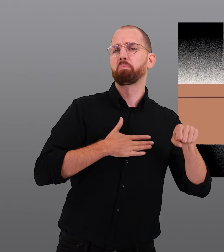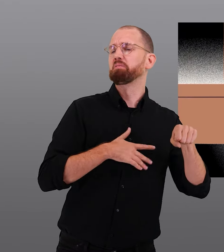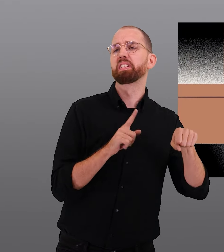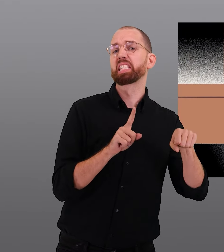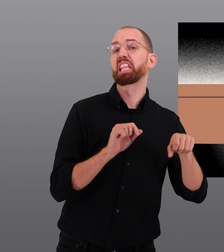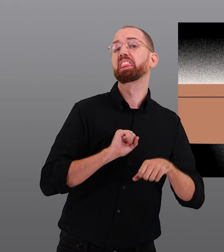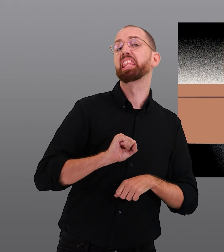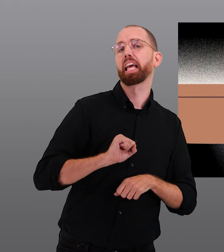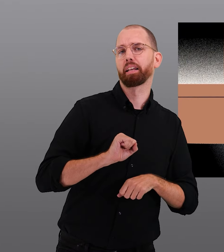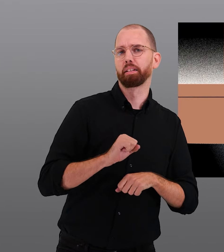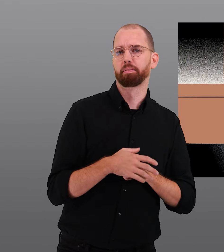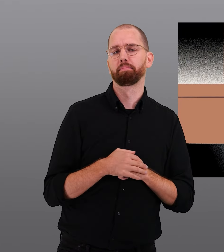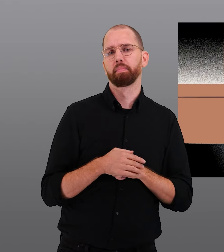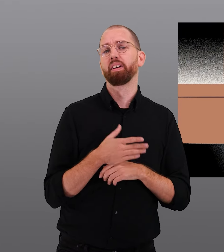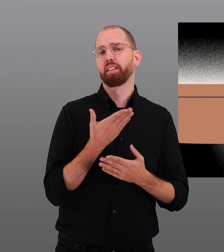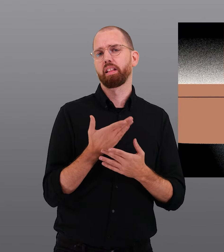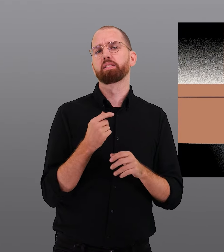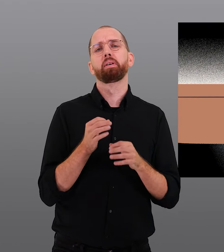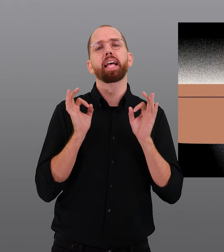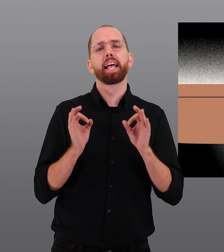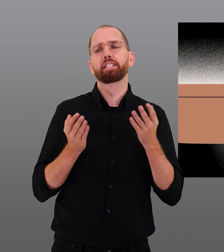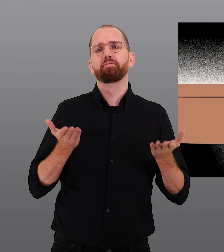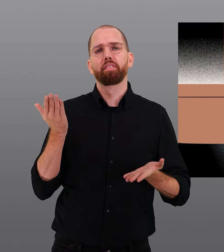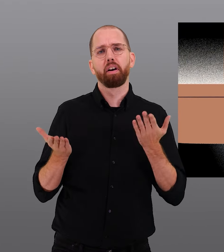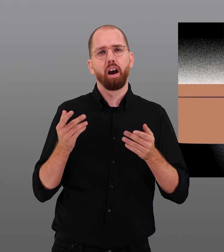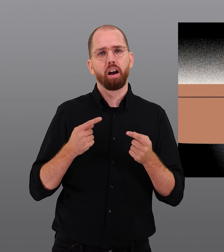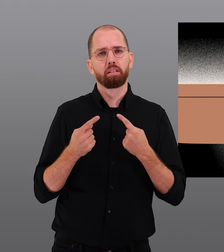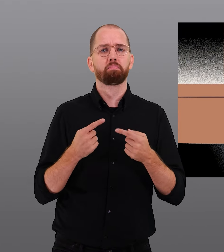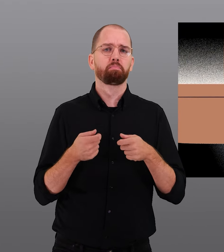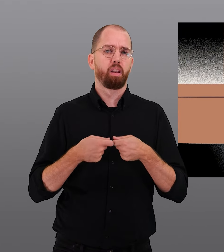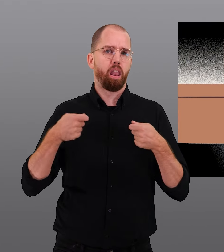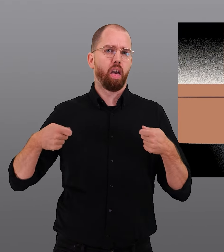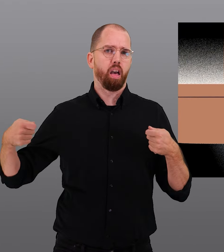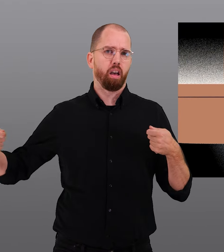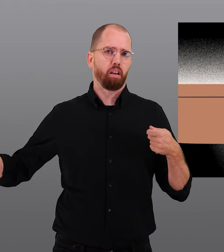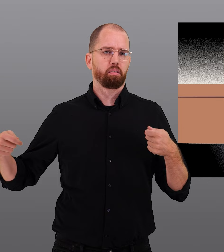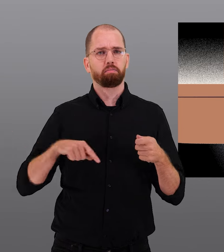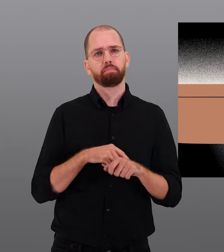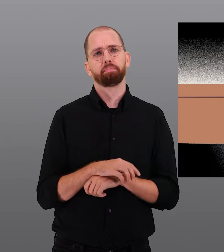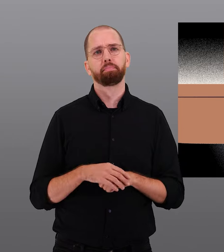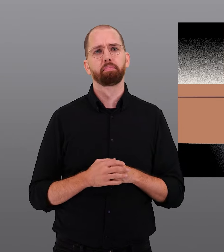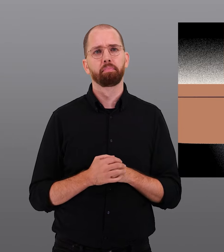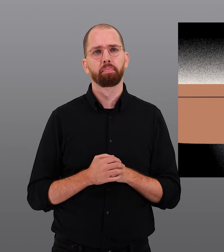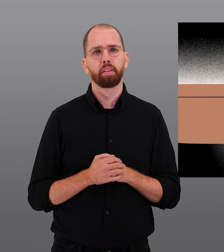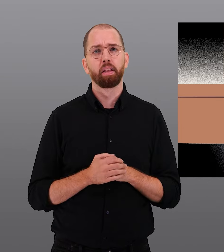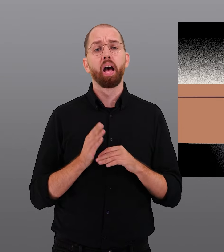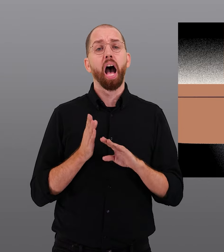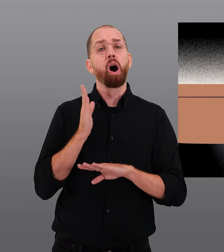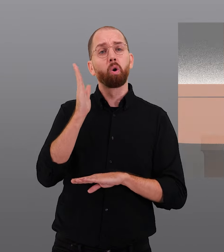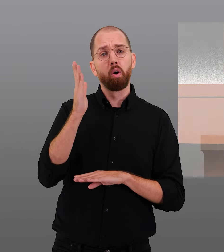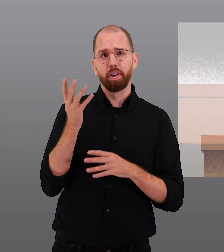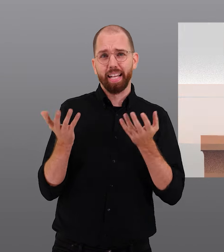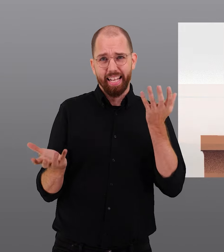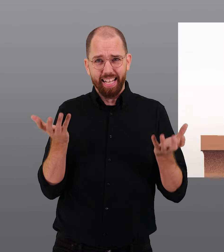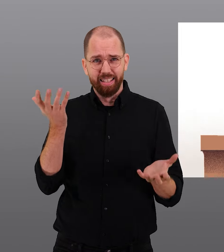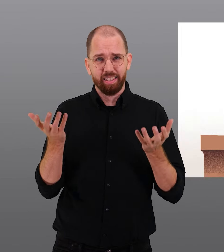Begründung, der Eigenbedarf des Eigentümers sei nicht dringend. Das führe zu langen Rechtsverfahren. Auch